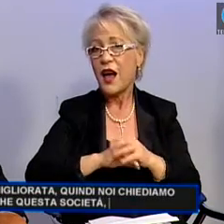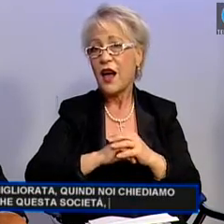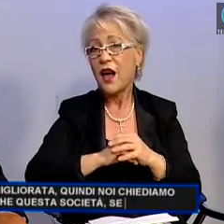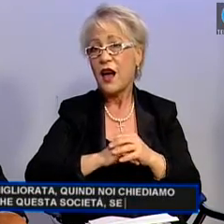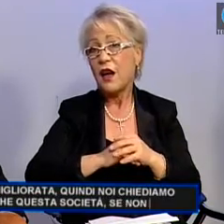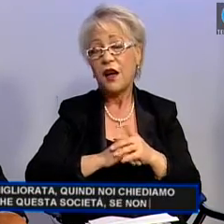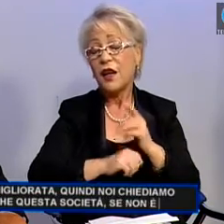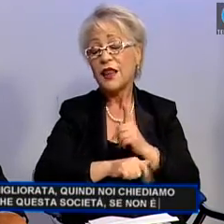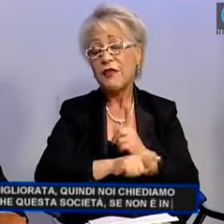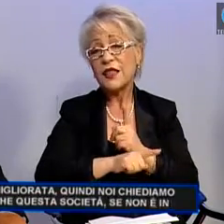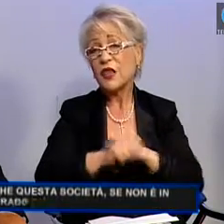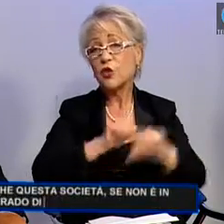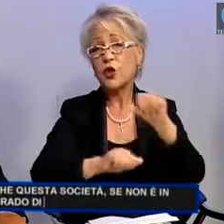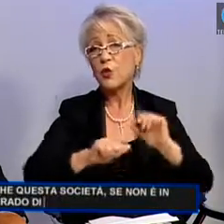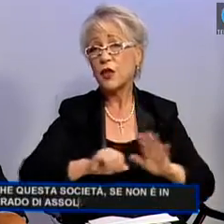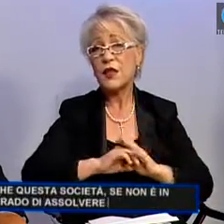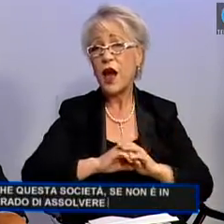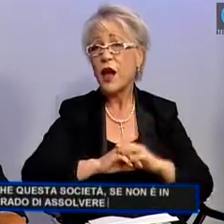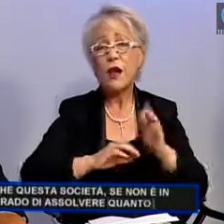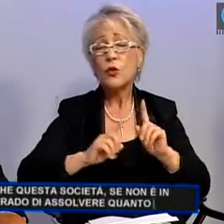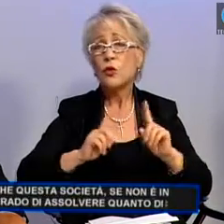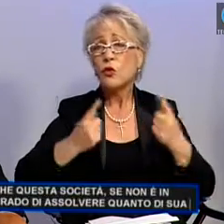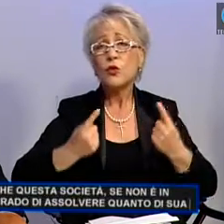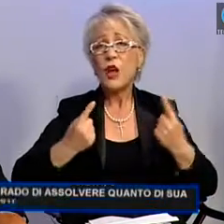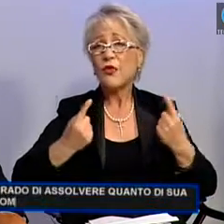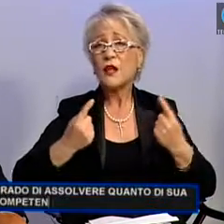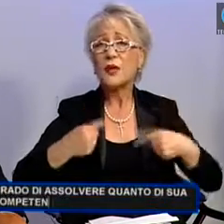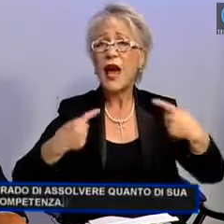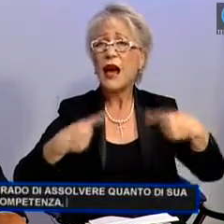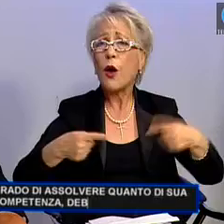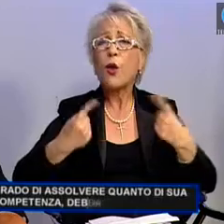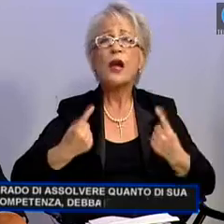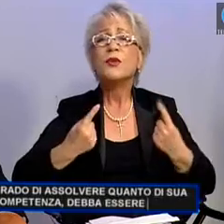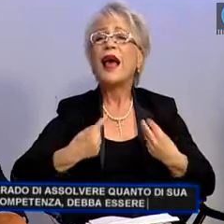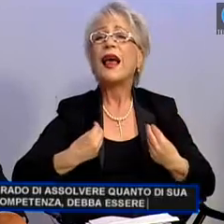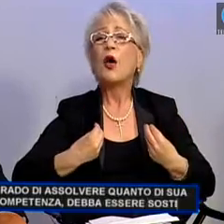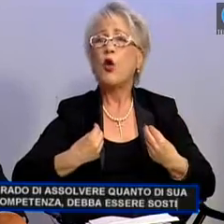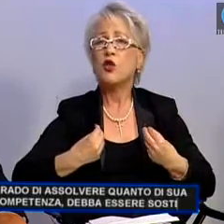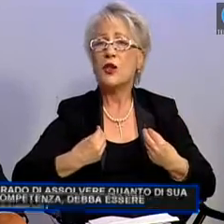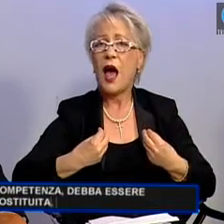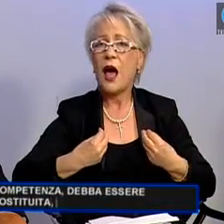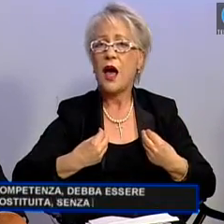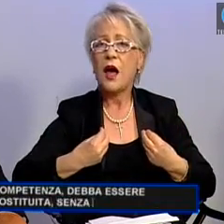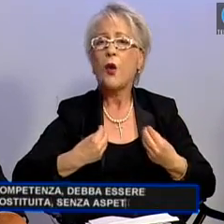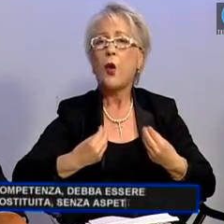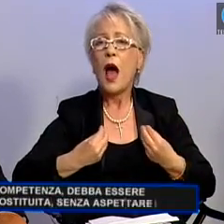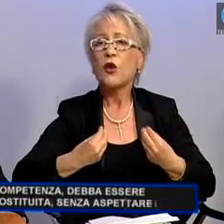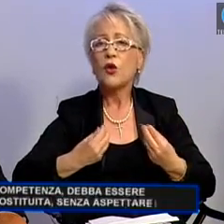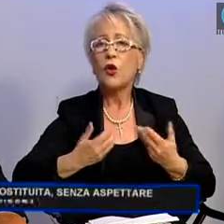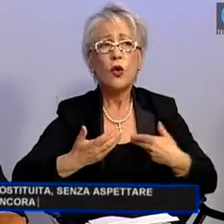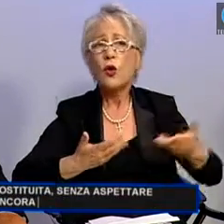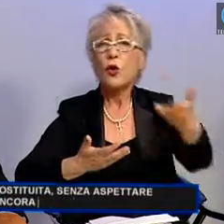assolvere quanto di sua competenza, debba essere sostituita, senza aspettare ancora